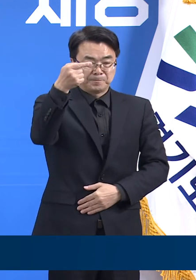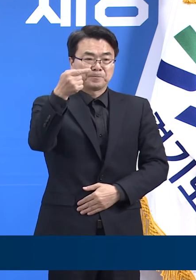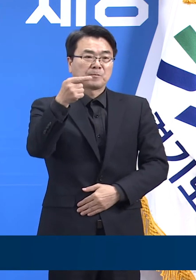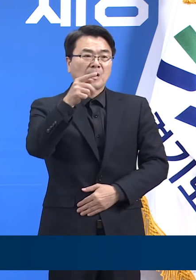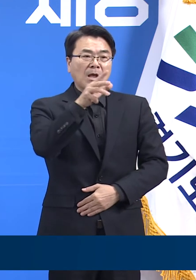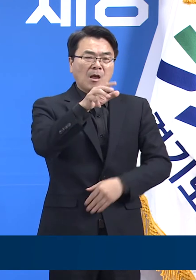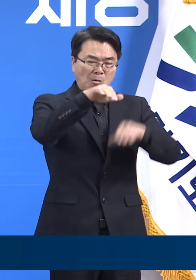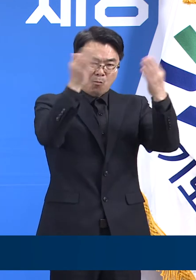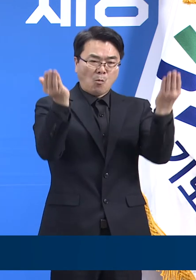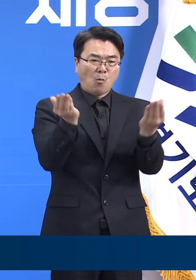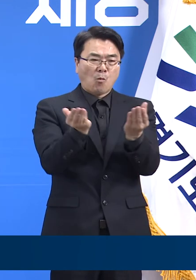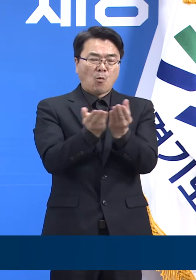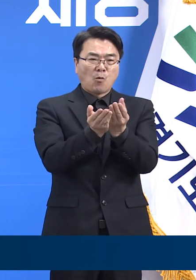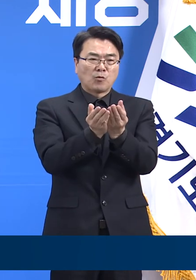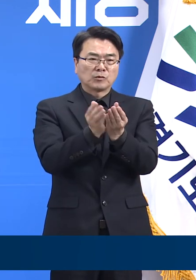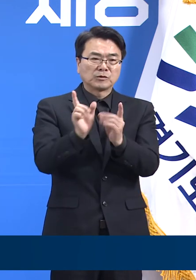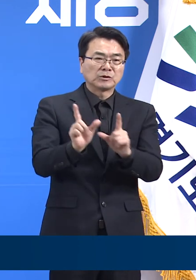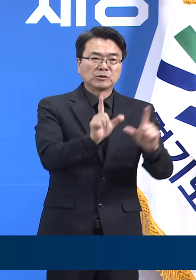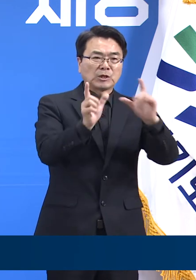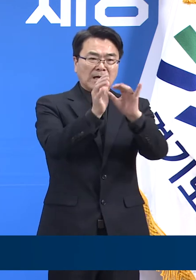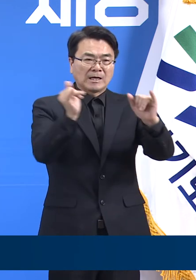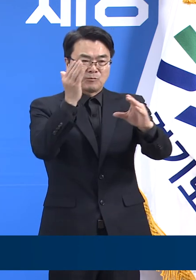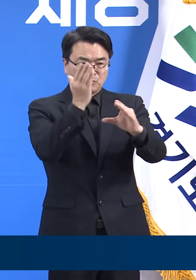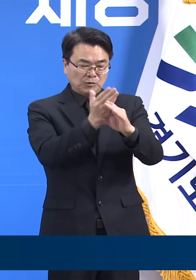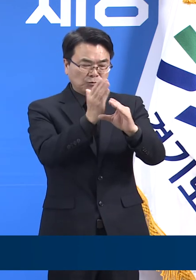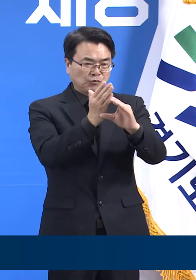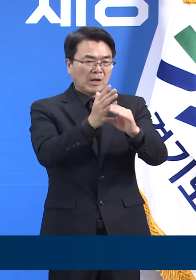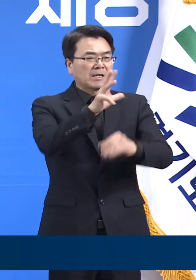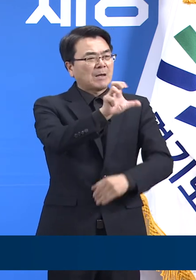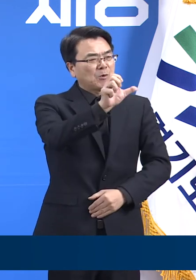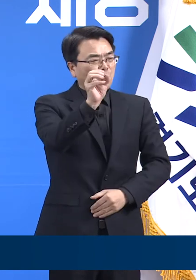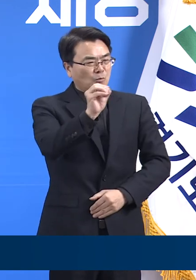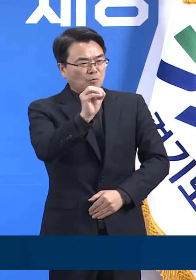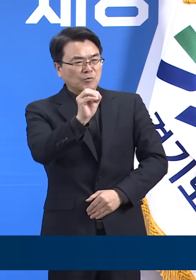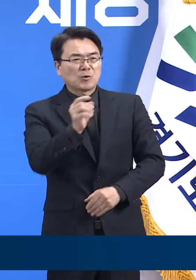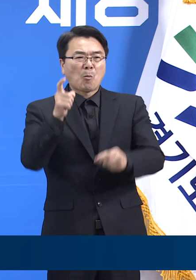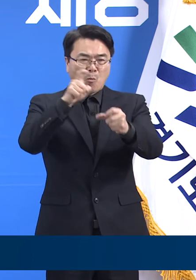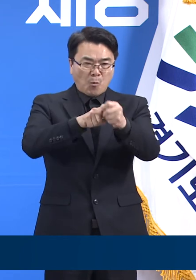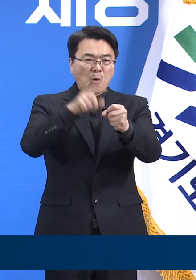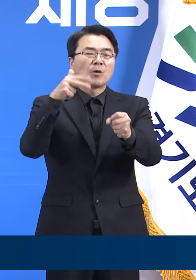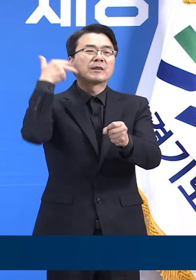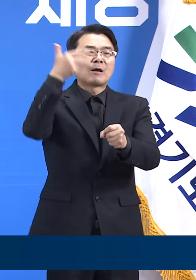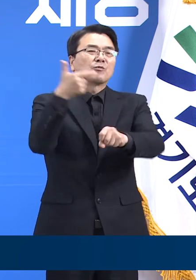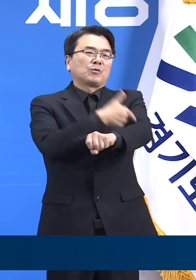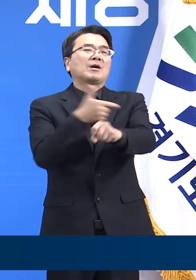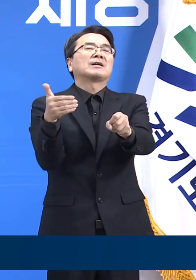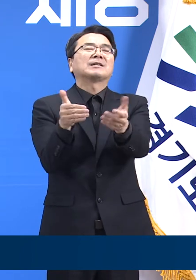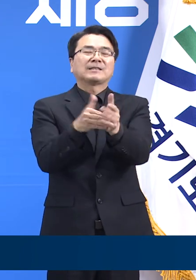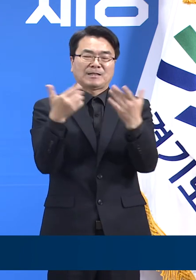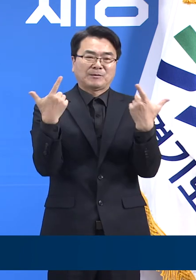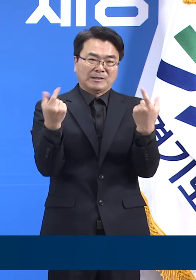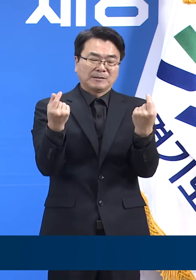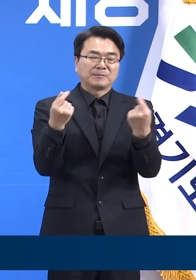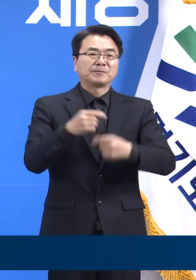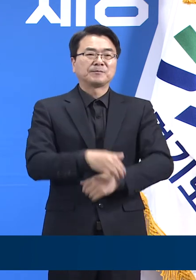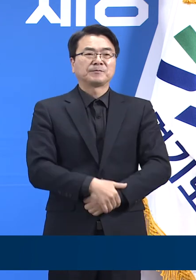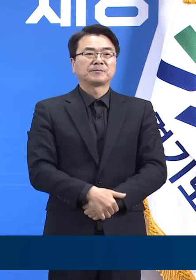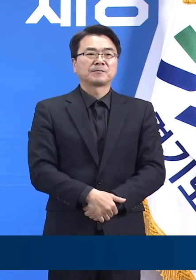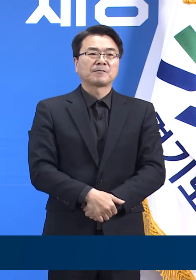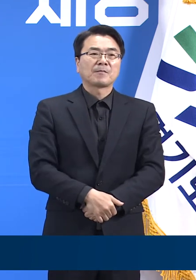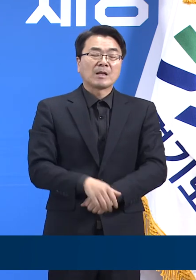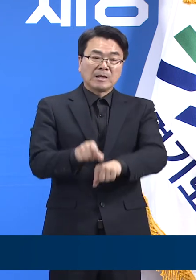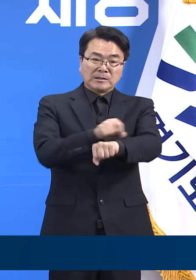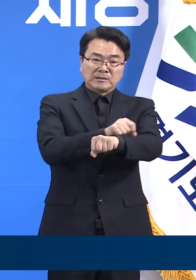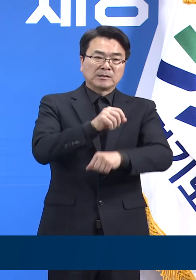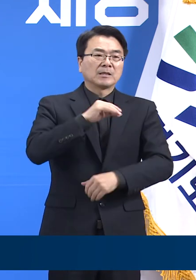% 이상이 3차 접종을 완료할 것이라고 예상합니다. 고위원군인 도내 60세 이상 고령층